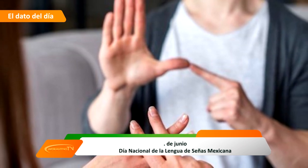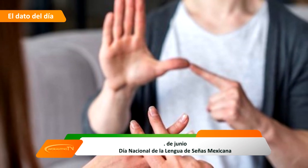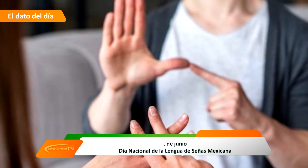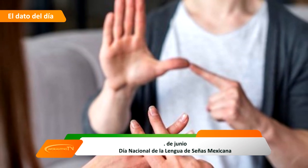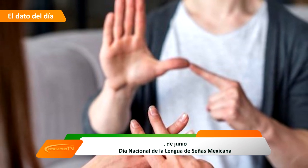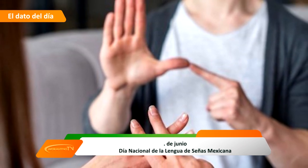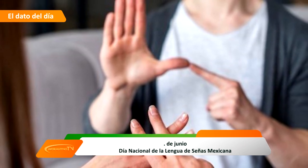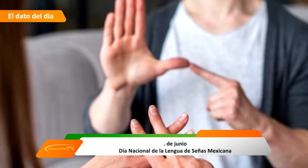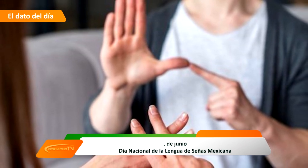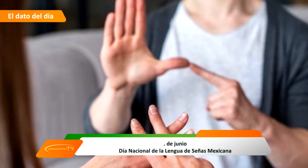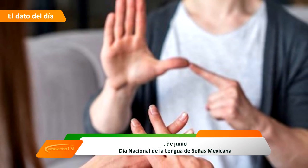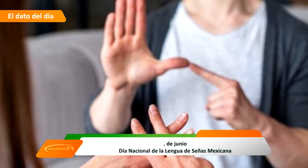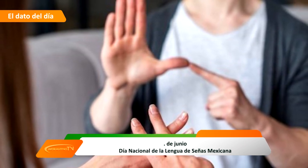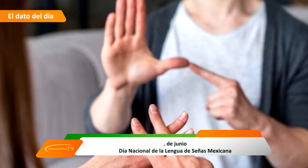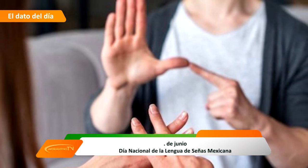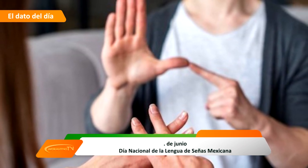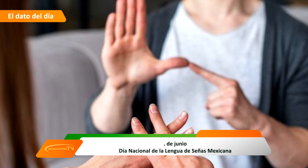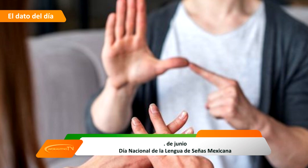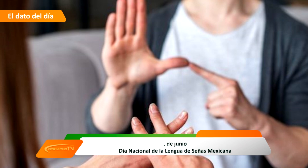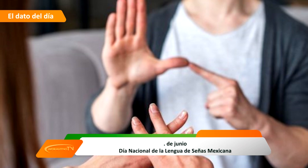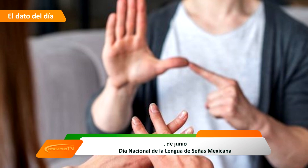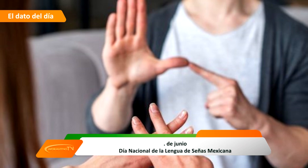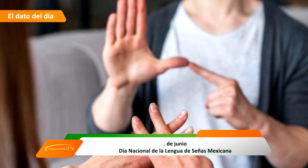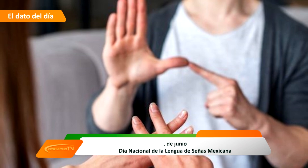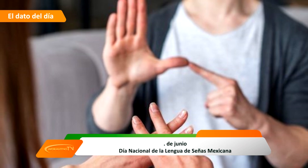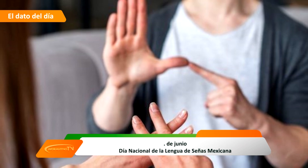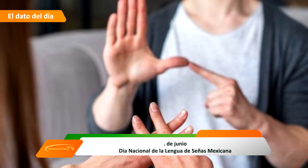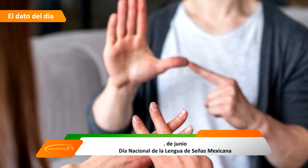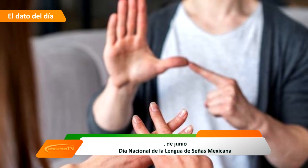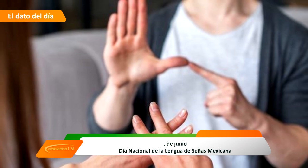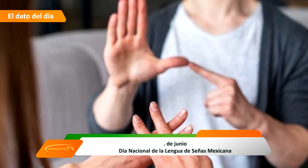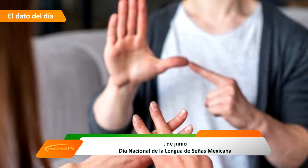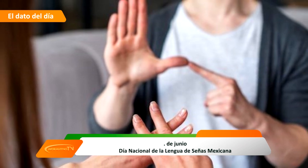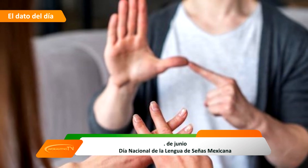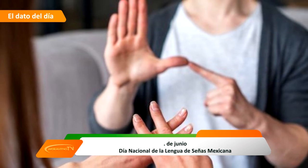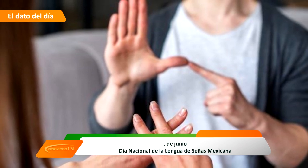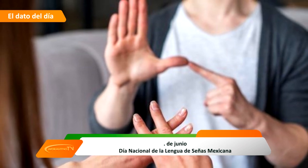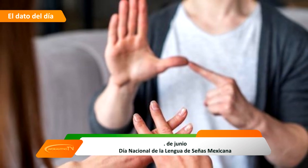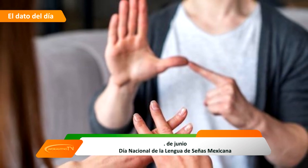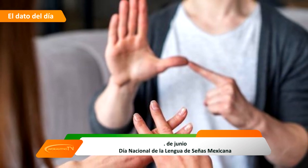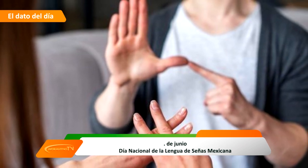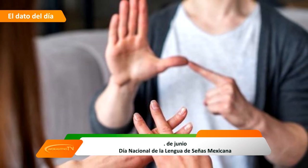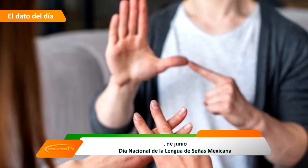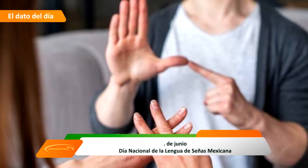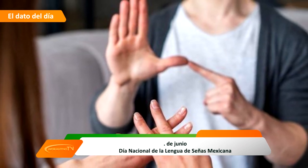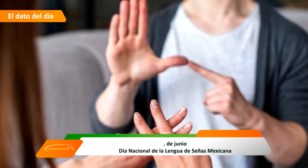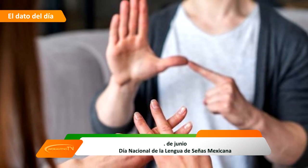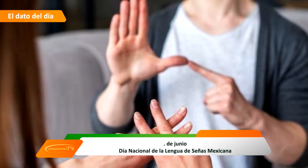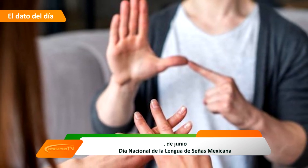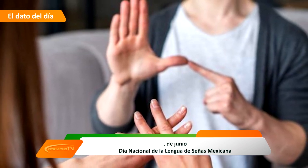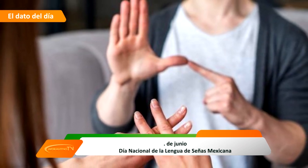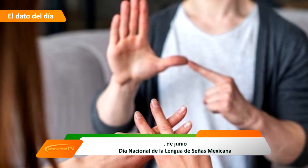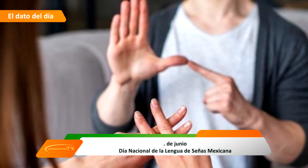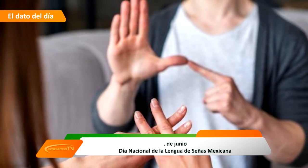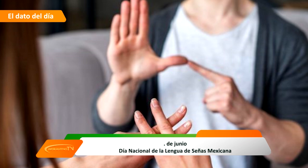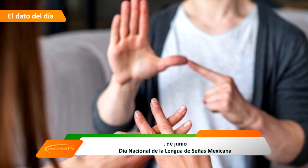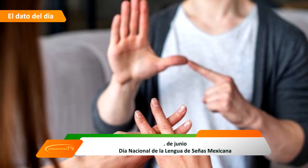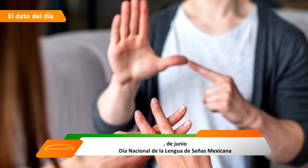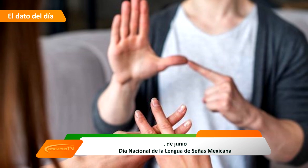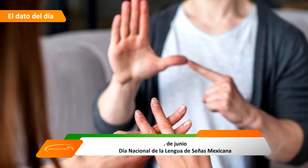de la población mundial padece una pérdida de audición discapacitante y requiere rehabilitación. Se calcula que en el 2050 esta cifra